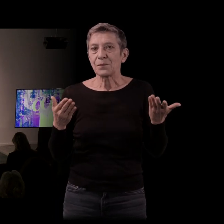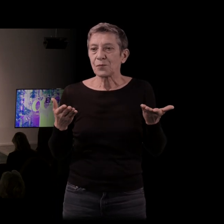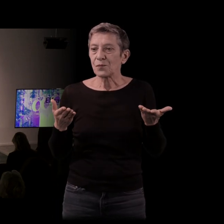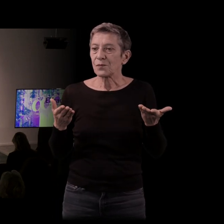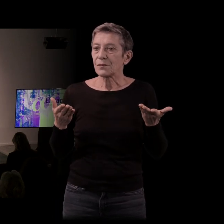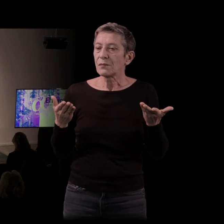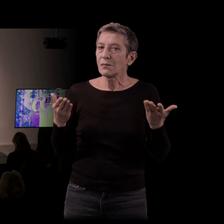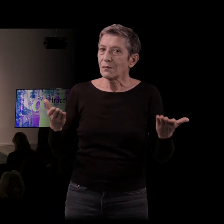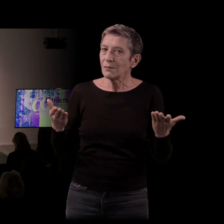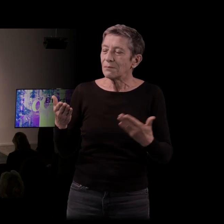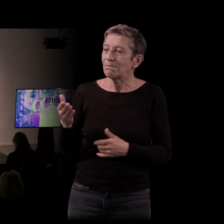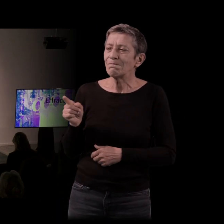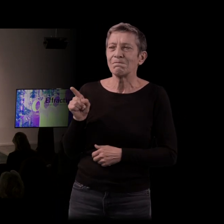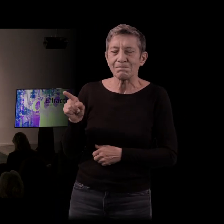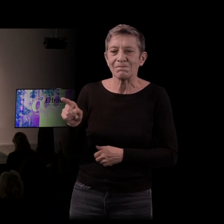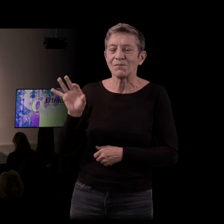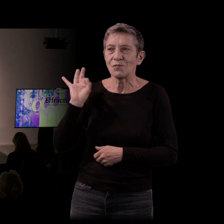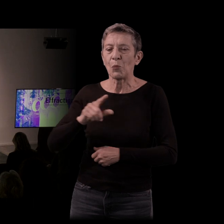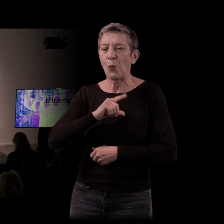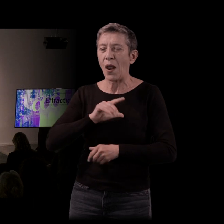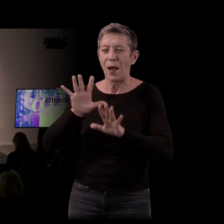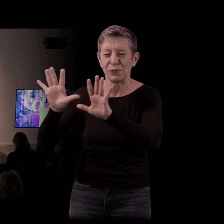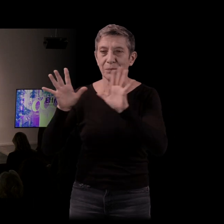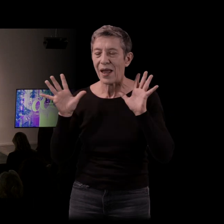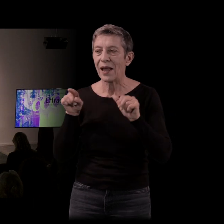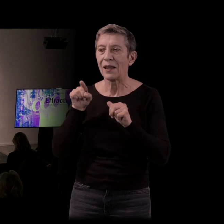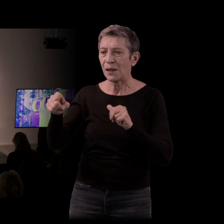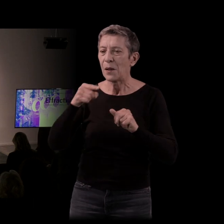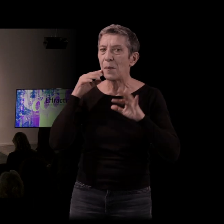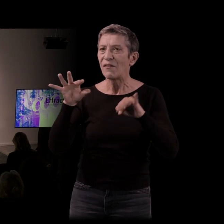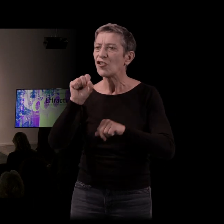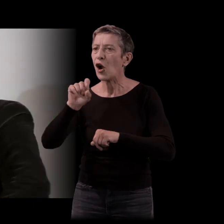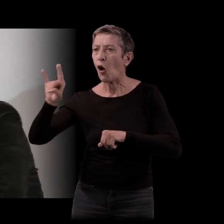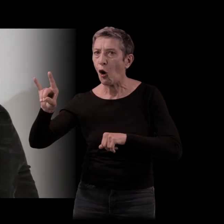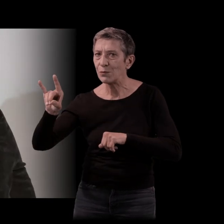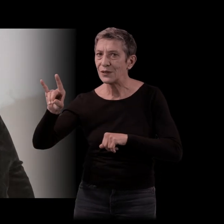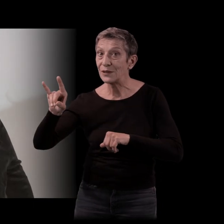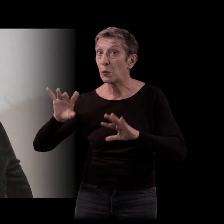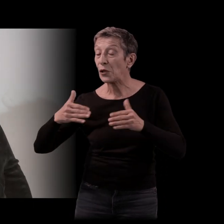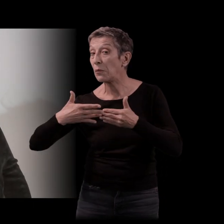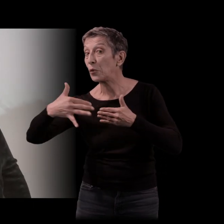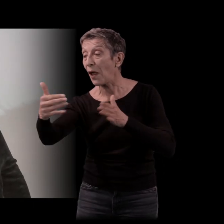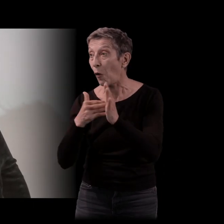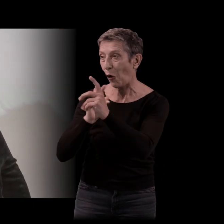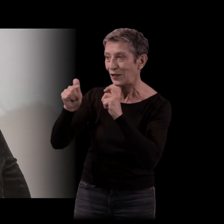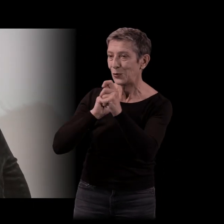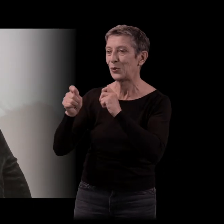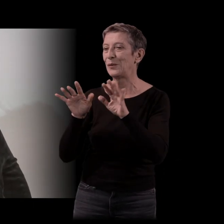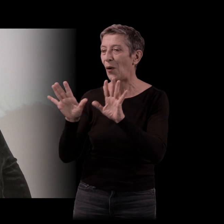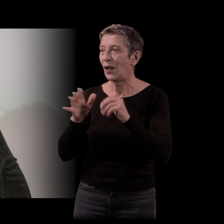Mais Nicolas, d'ailleurs, on va revenir sur Le Polar, mais je note que vous avez évoqué le nom de Sherlock Holmes à l'enfance. Il est possible qu'il revienne dans cette discussion. Vous avez évoqué,